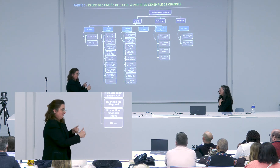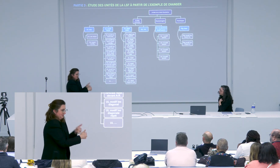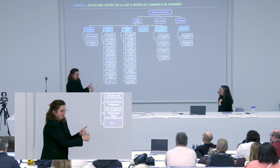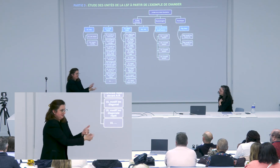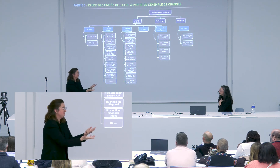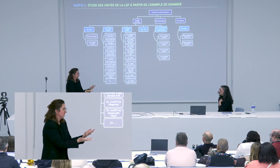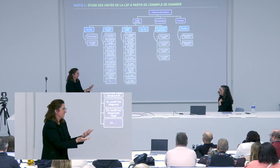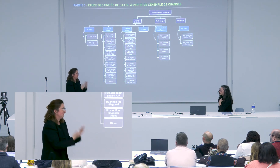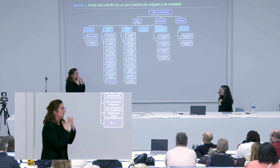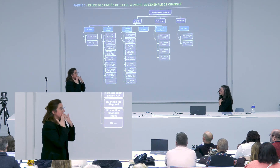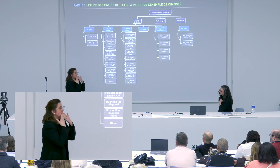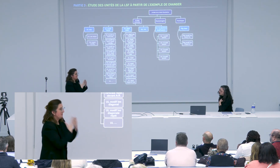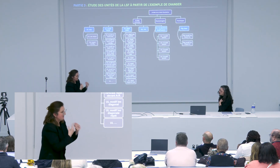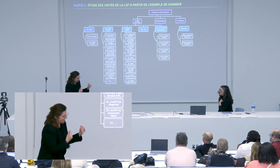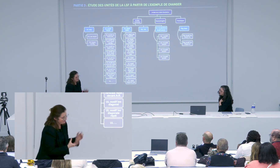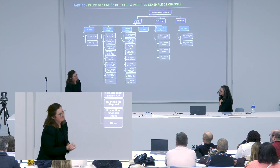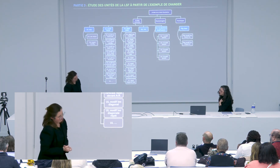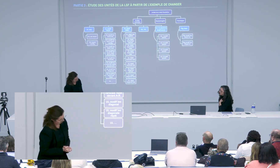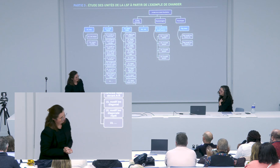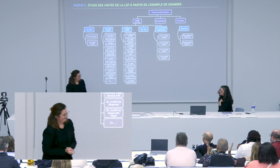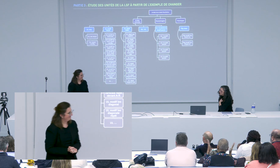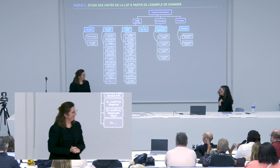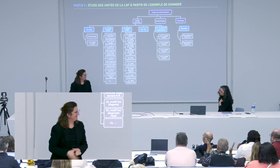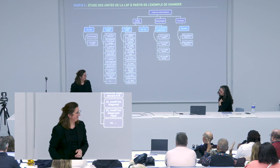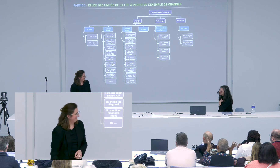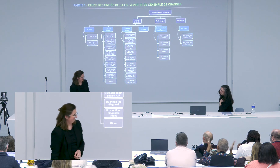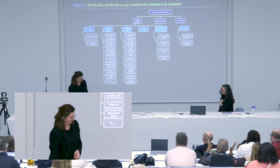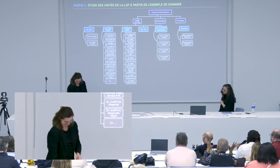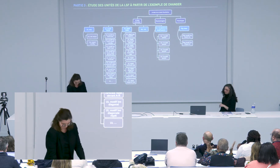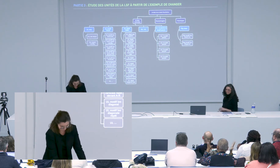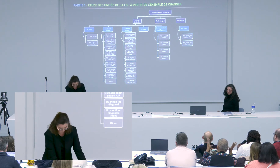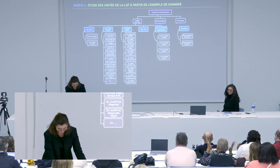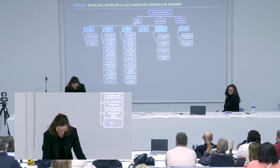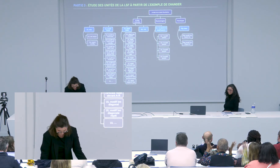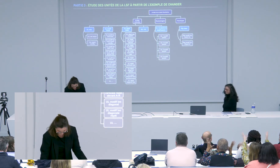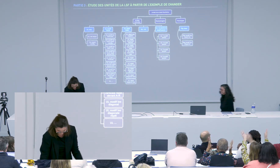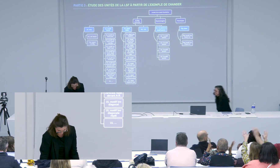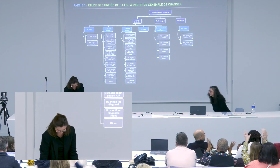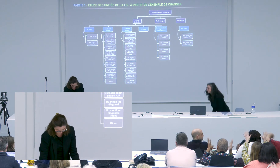en vrai je n'ai pas de questions puisque je t'ai supervisé pendant toutes ces années